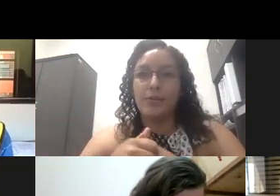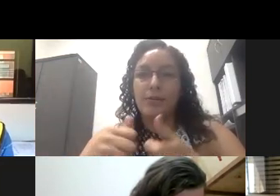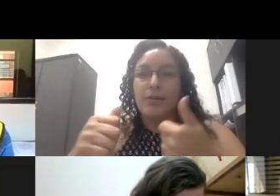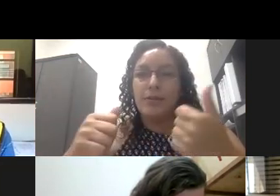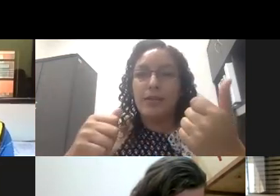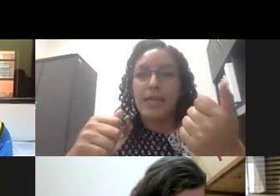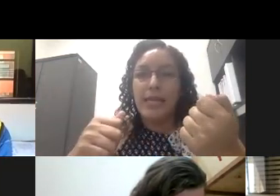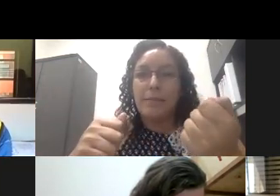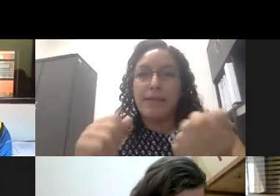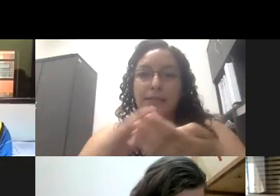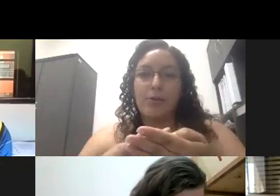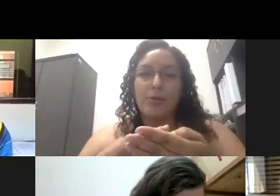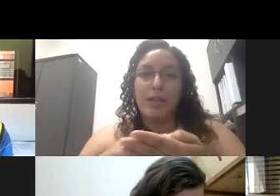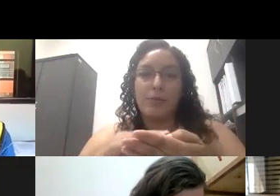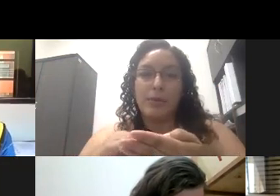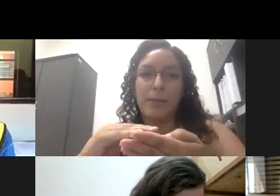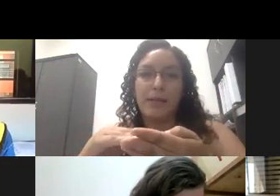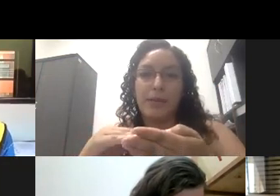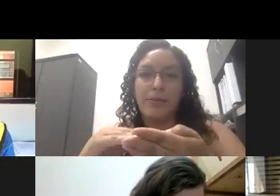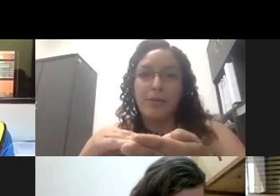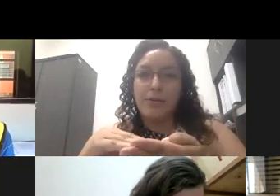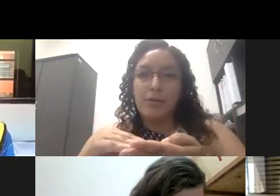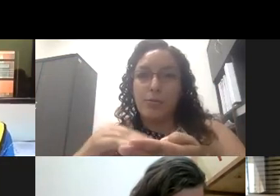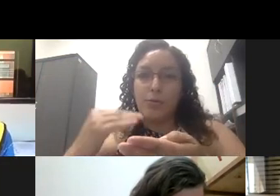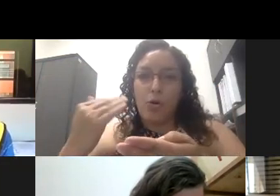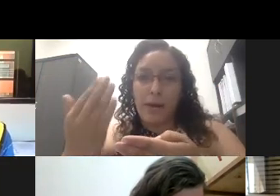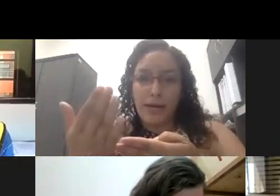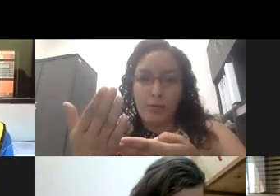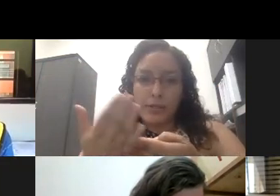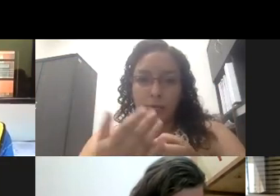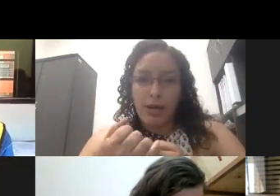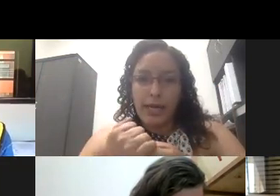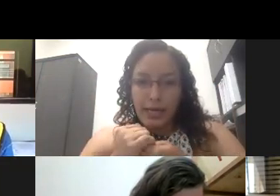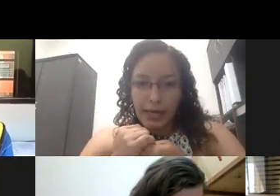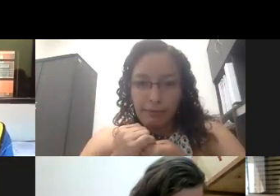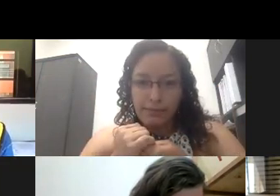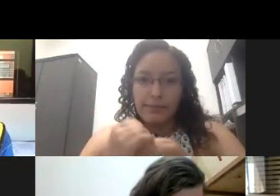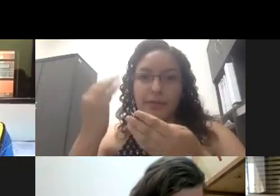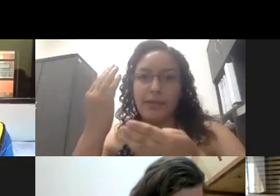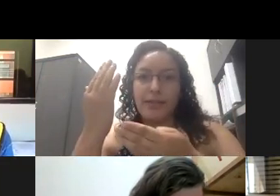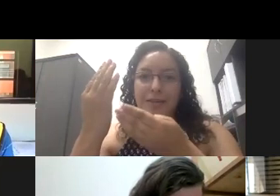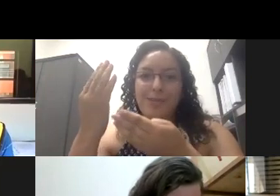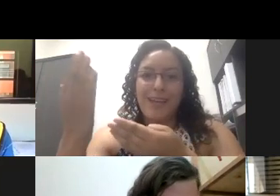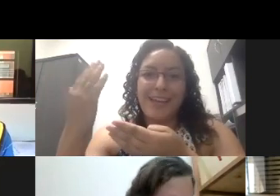y además eso lo tenemos empatado como nos lo marca nuestra abogada Karina que tenemos que